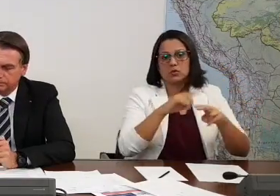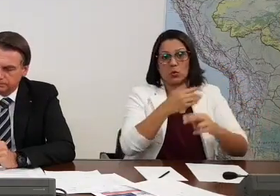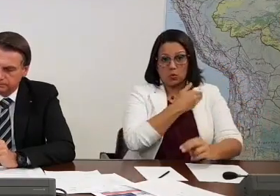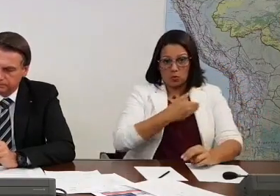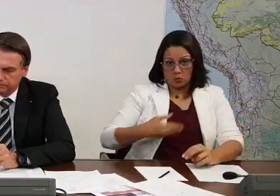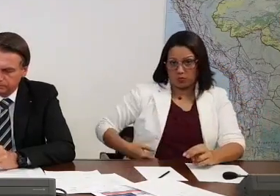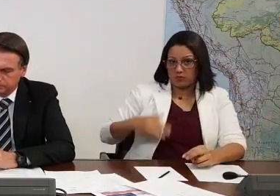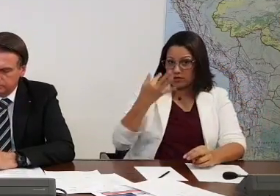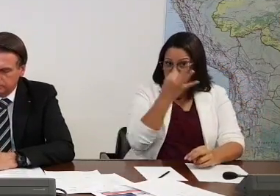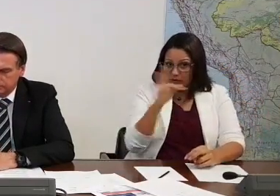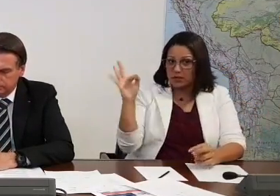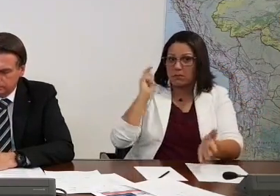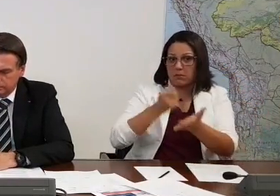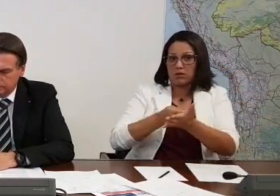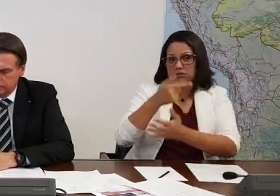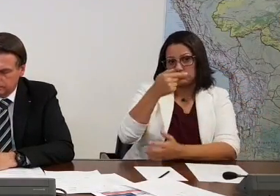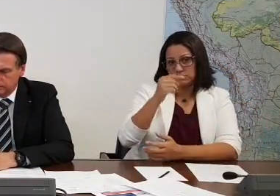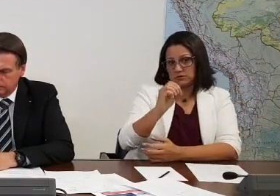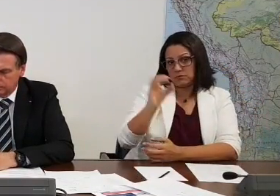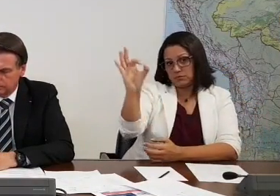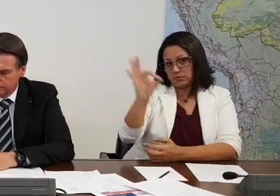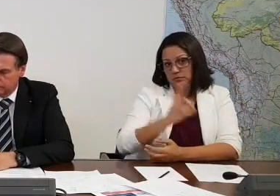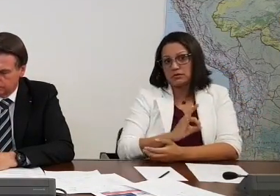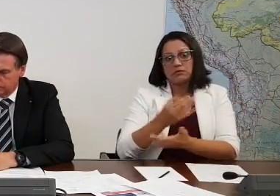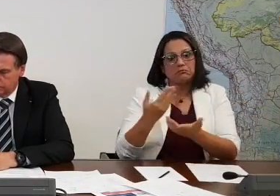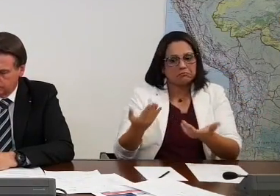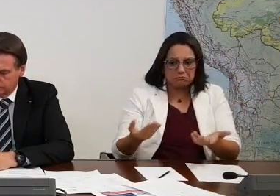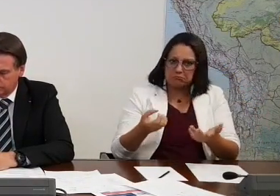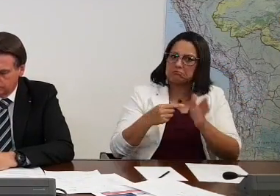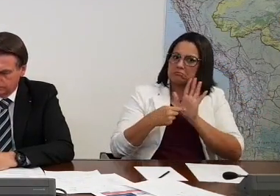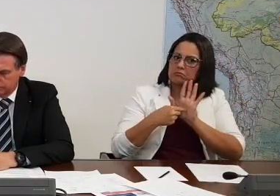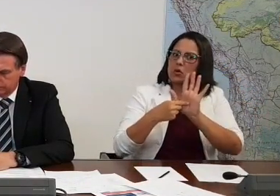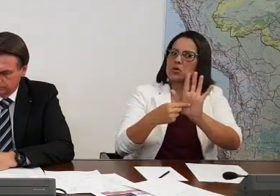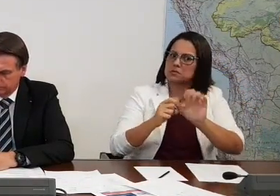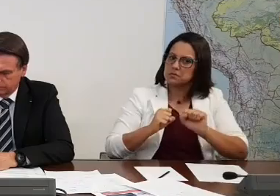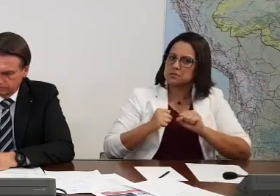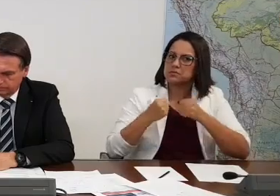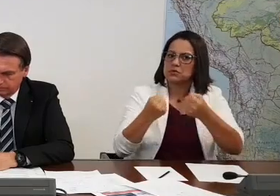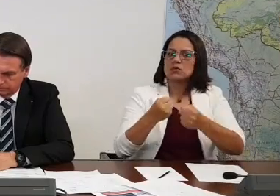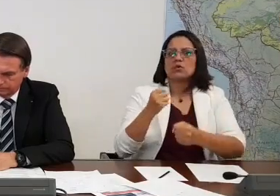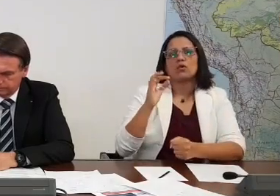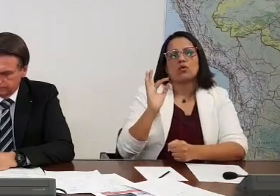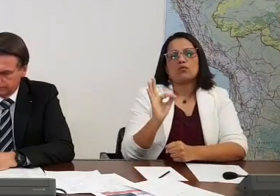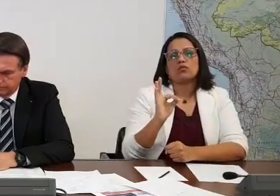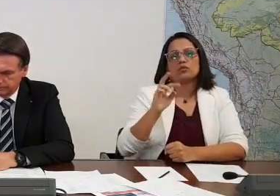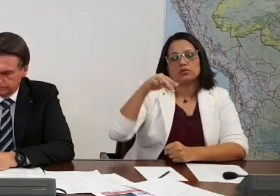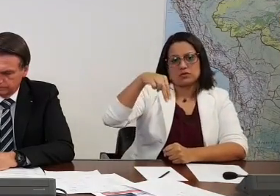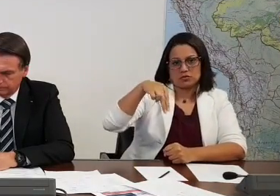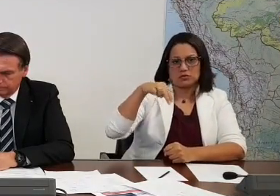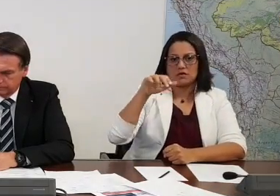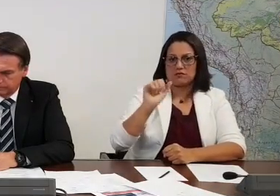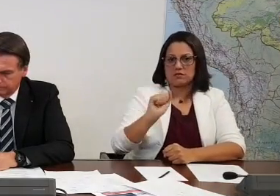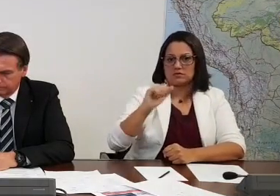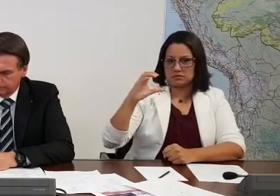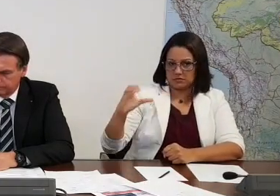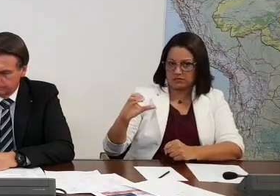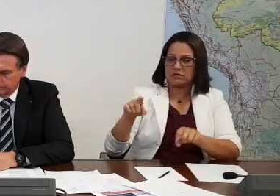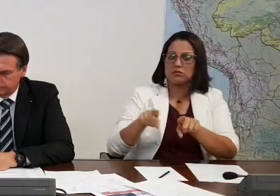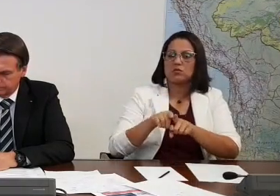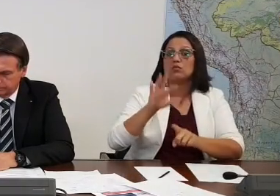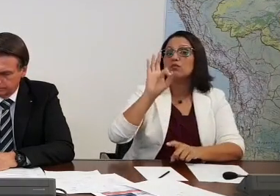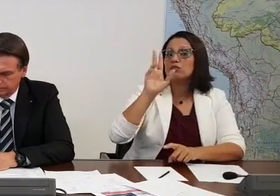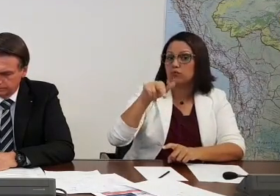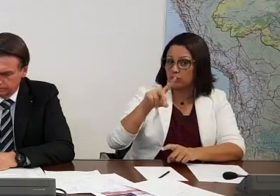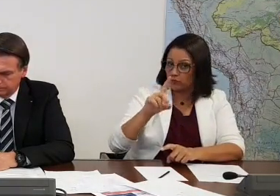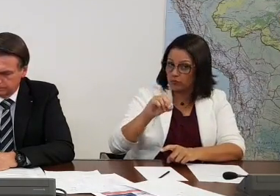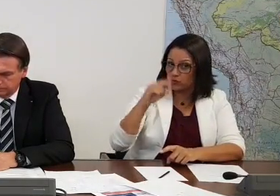% dos recursos. Isso mostra o acerto do Fundo Nacional de Aviação Civil, que contribui pro desenvolvimento